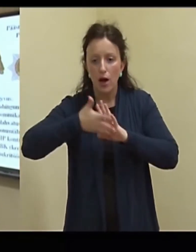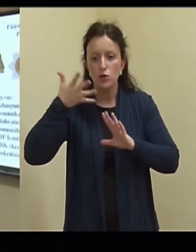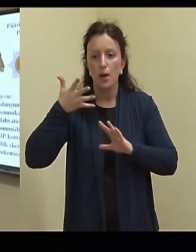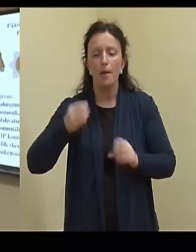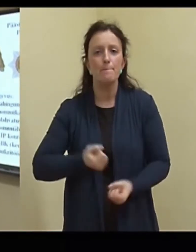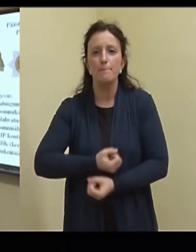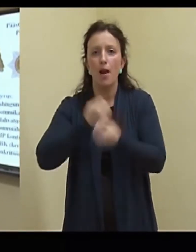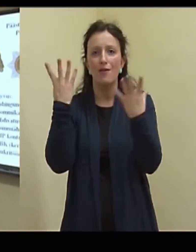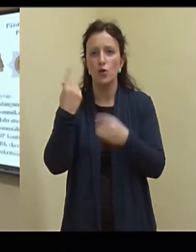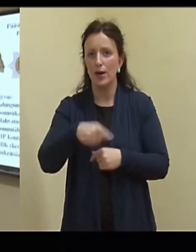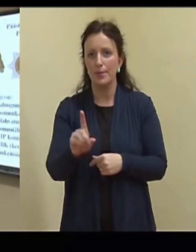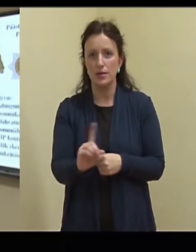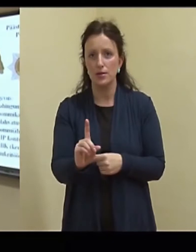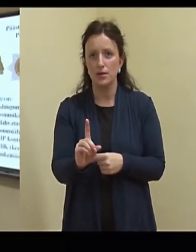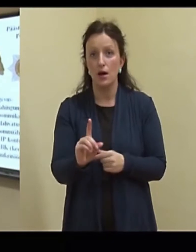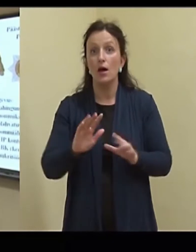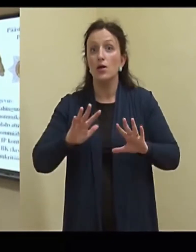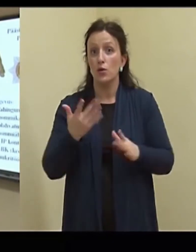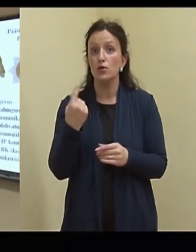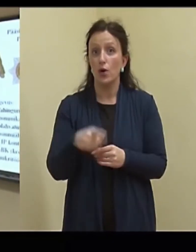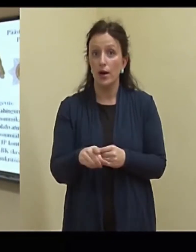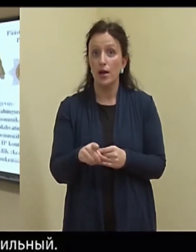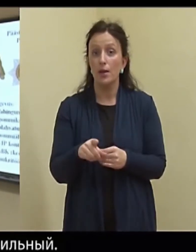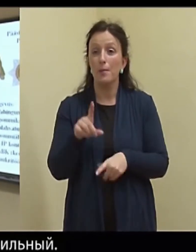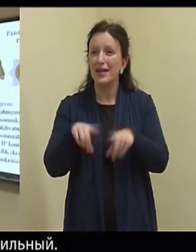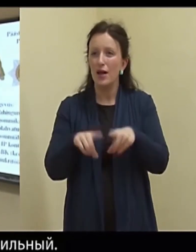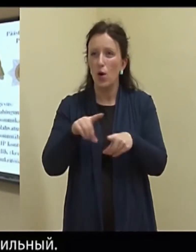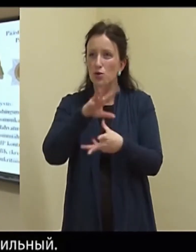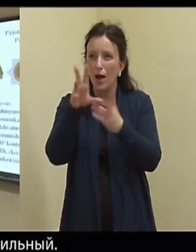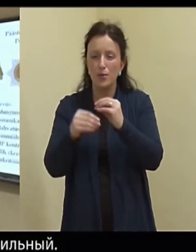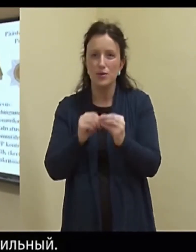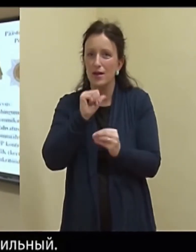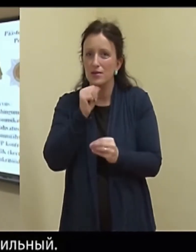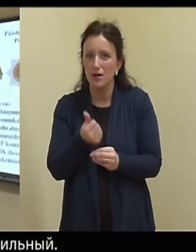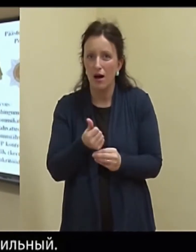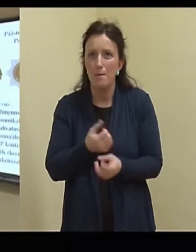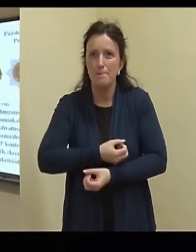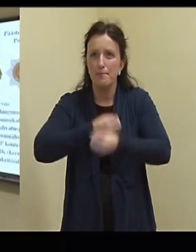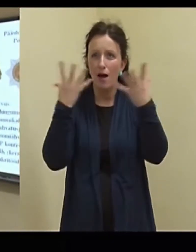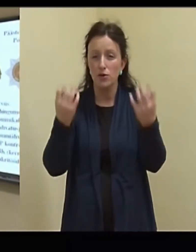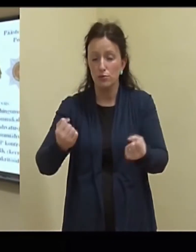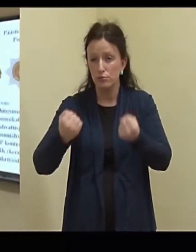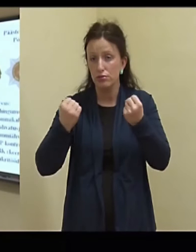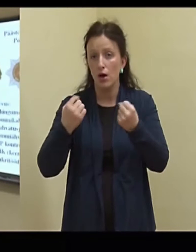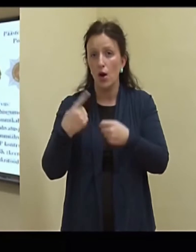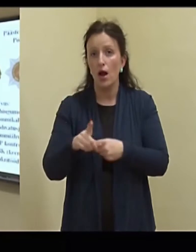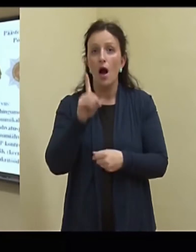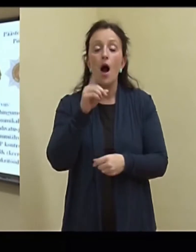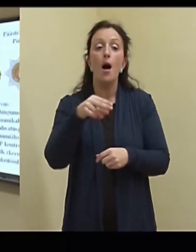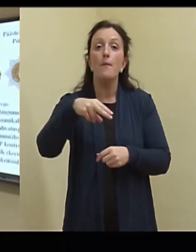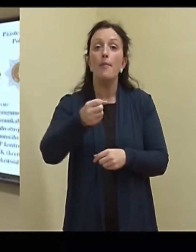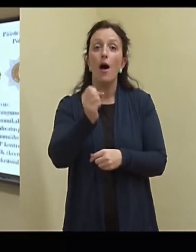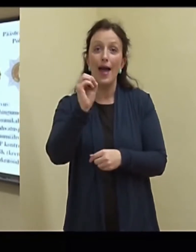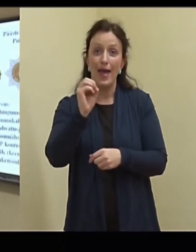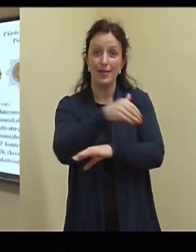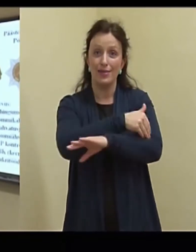seal plahvatas. Noh, on ka juhusid, kus me tegelikult selle ei jõua, sellepärast, et see plahvatus on üsna tugev. Aga pae tänava plahvatus seal,